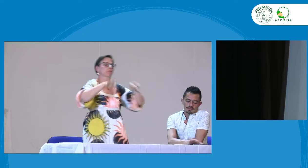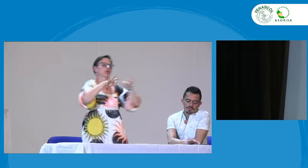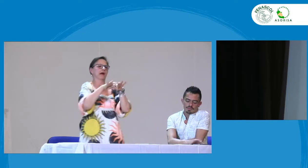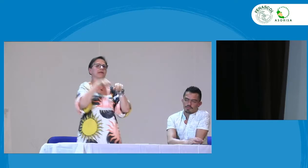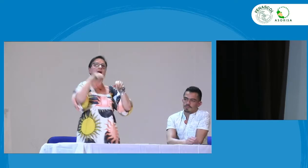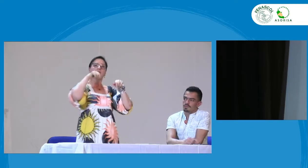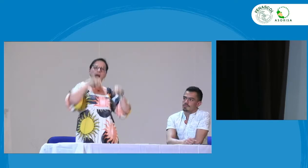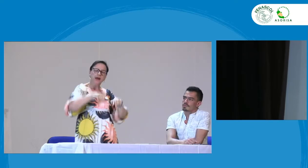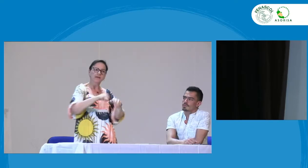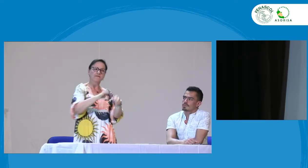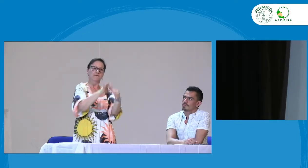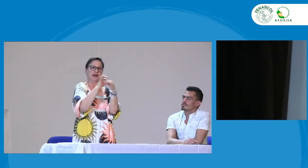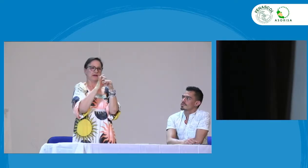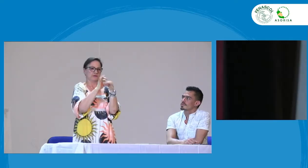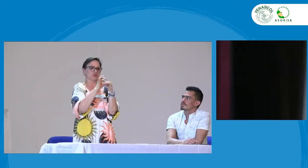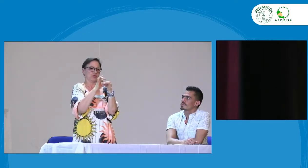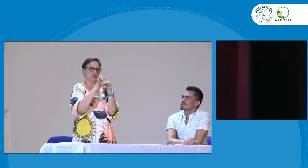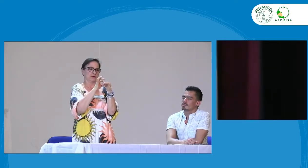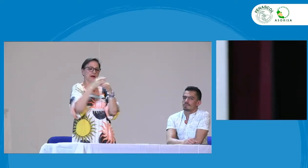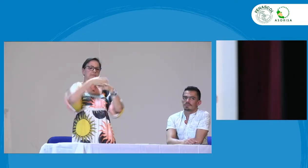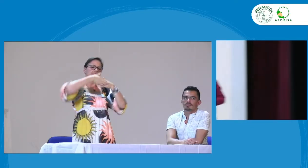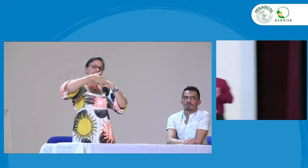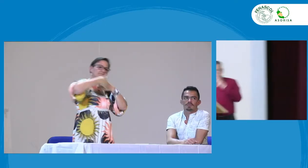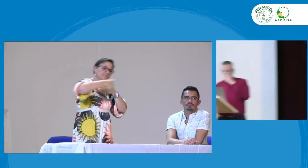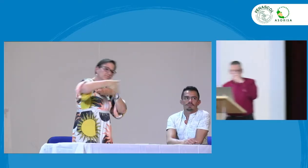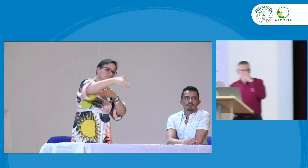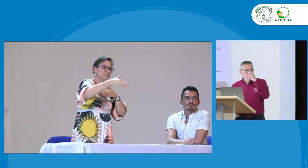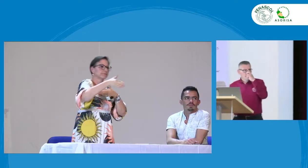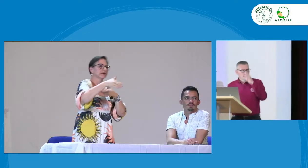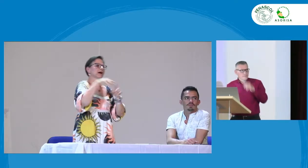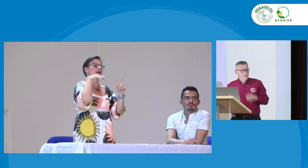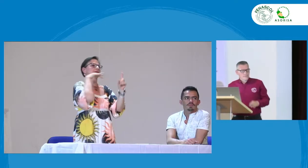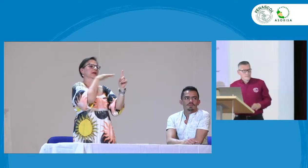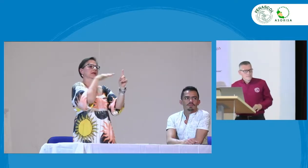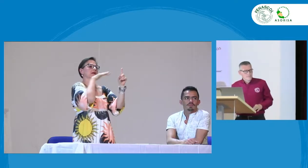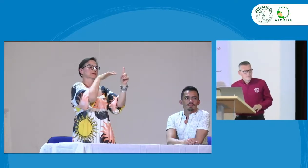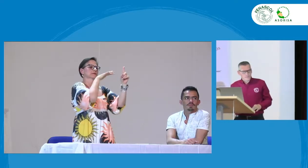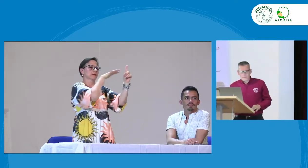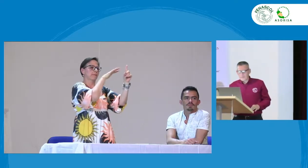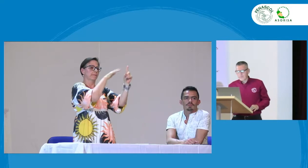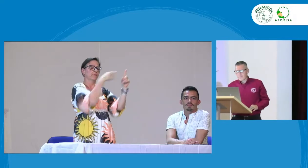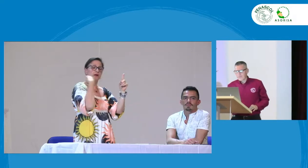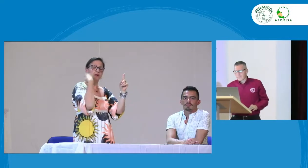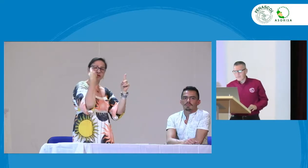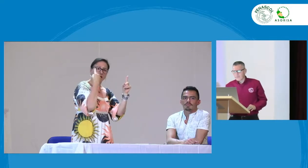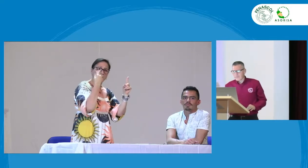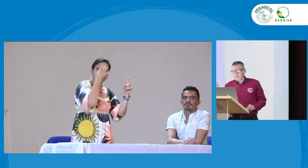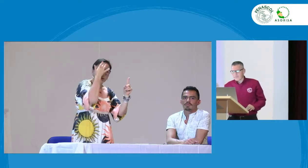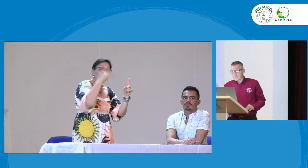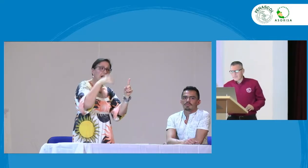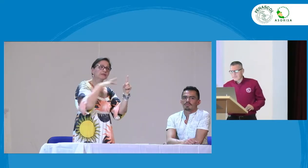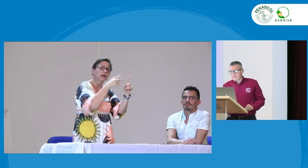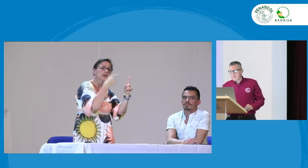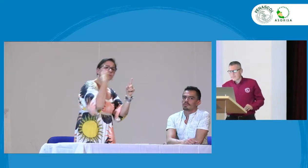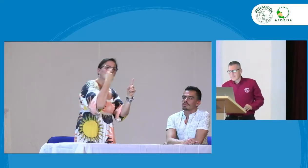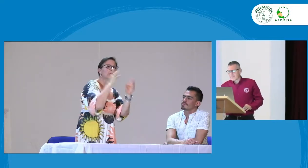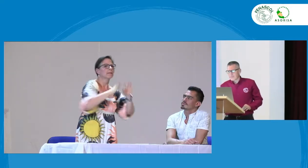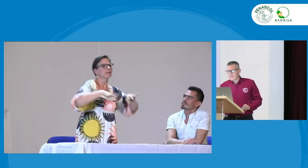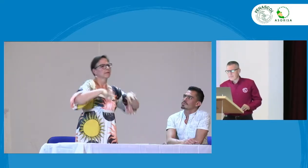¿cómo podemos hacer el llamado? ¿sí? y eso también le compete a FENASCOL que de ahora en adelante hagamos un